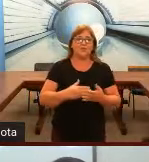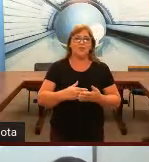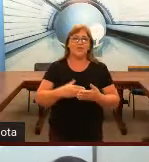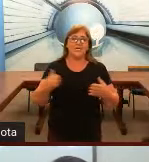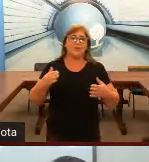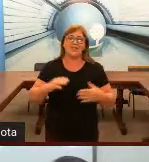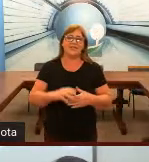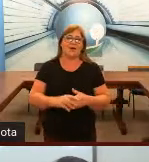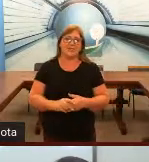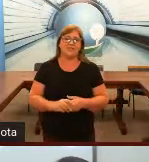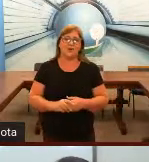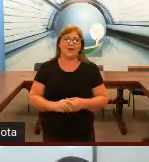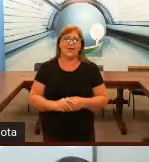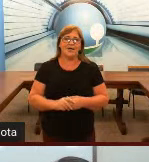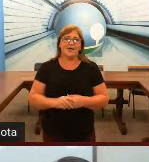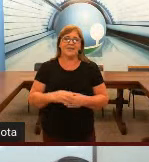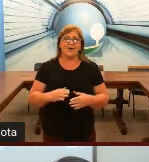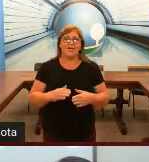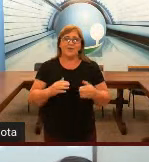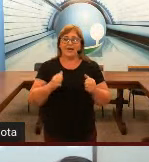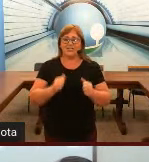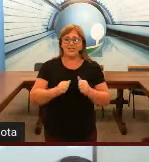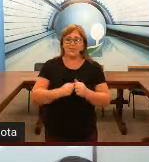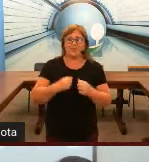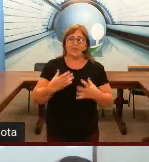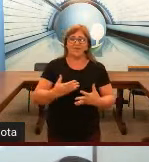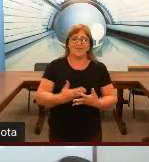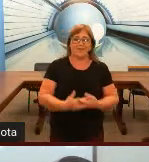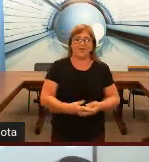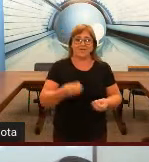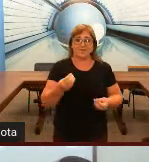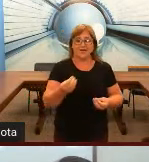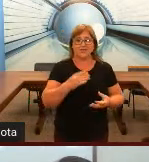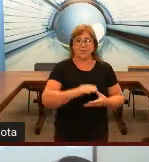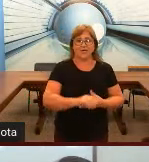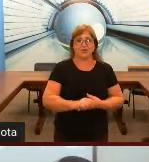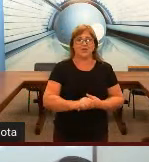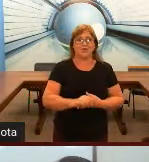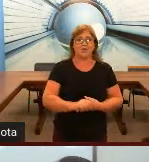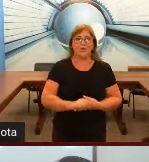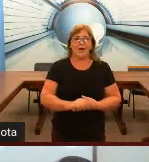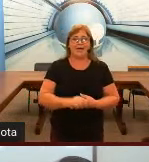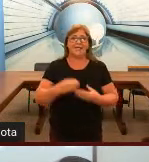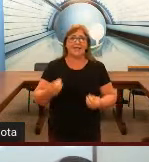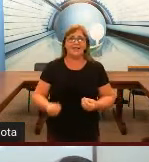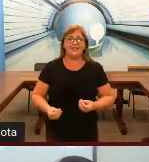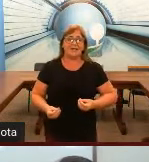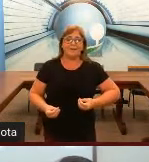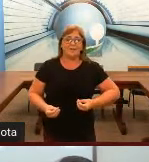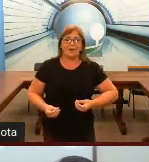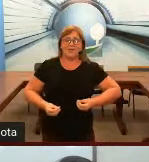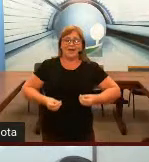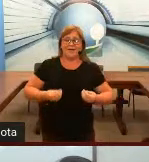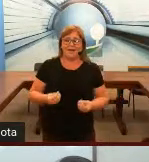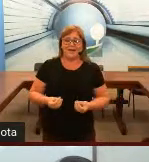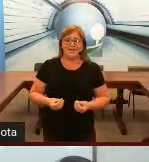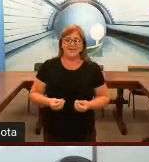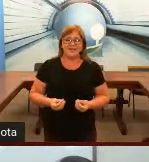ciclo inicial da escola. Então, imagina para vocês verem a dificuldade do surdo. A criança, quando ela nasce,